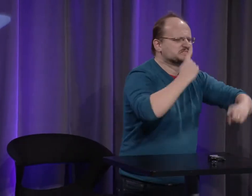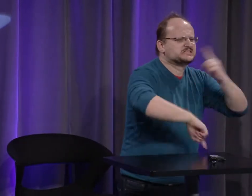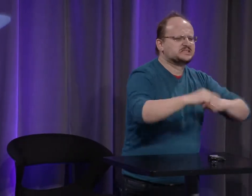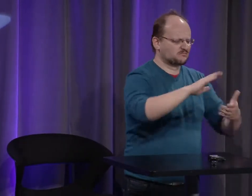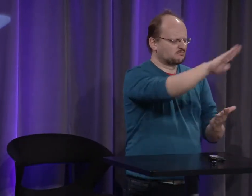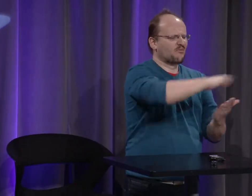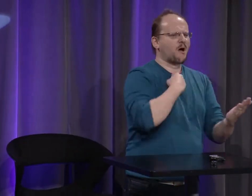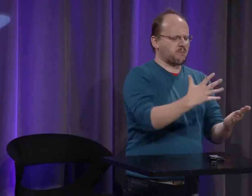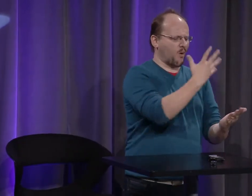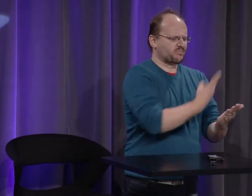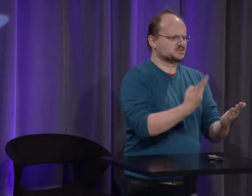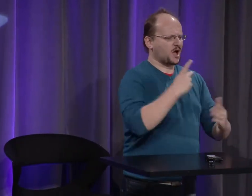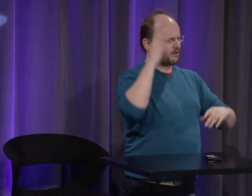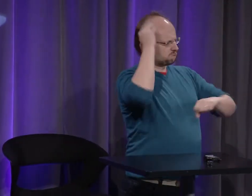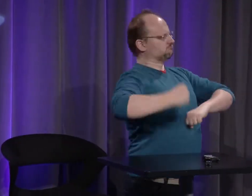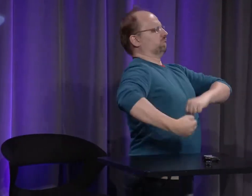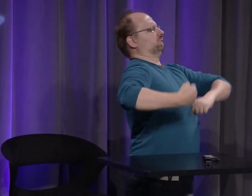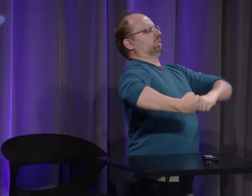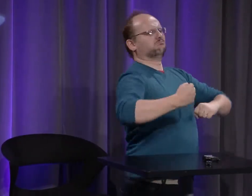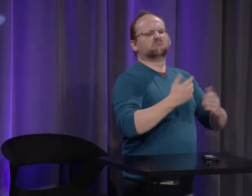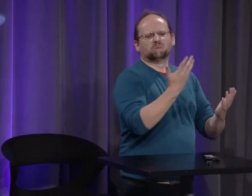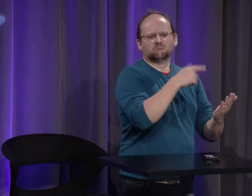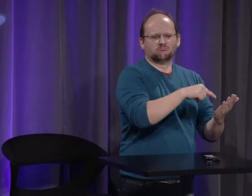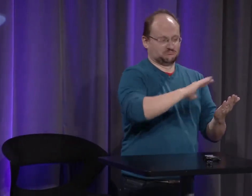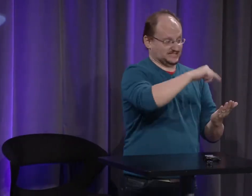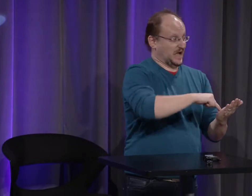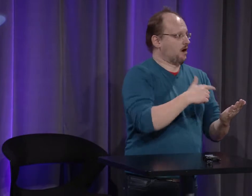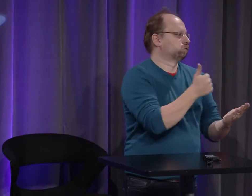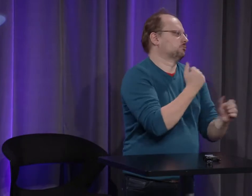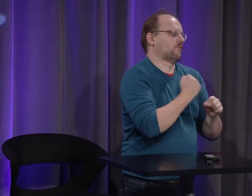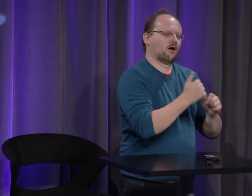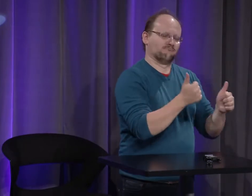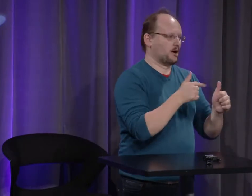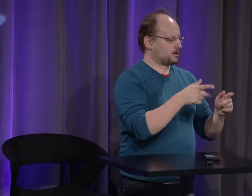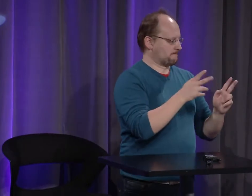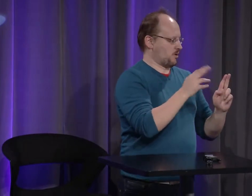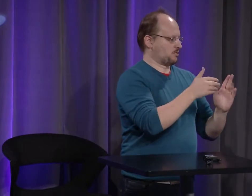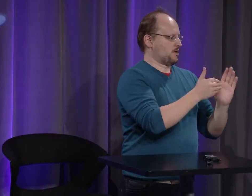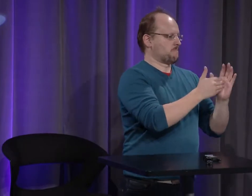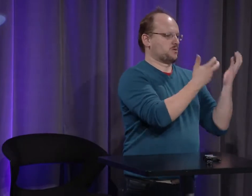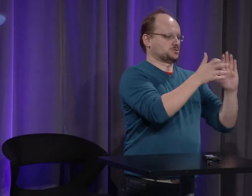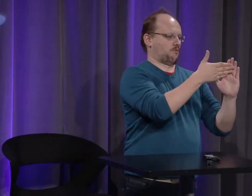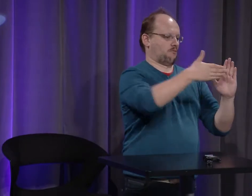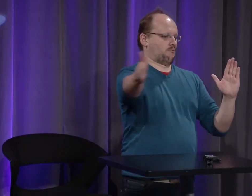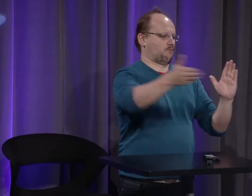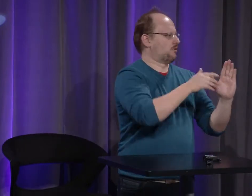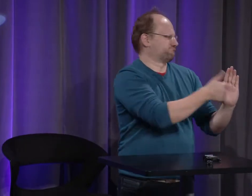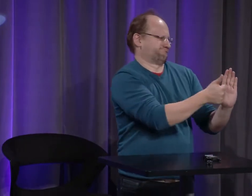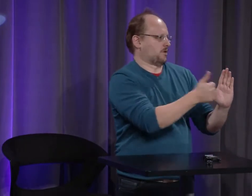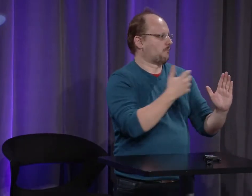Yves Delaporte a fait un travail formidable avec des dessins vraiment fantastiques formidables il s'est attaqué à la période